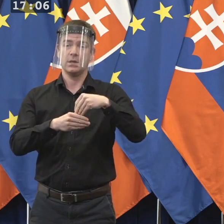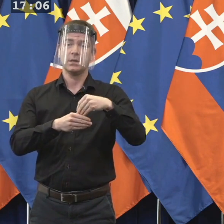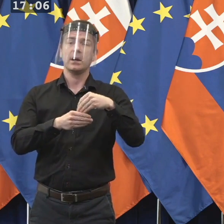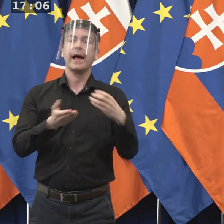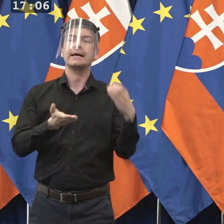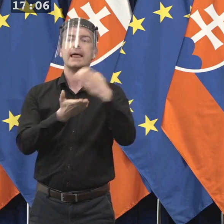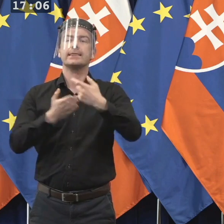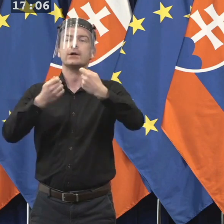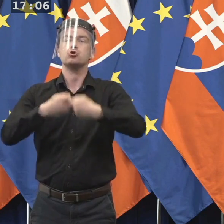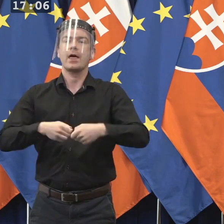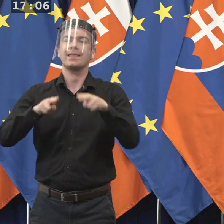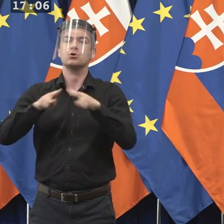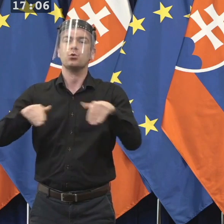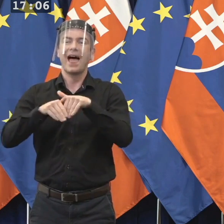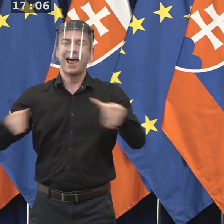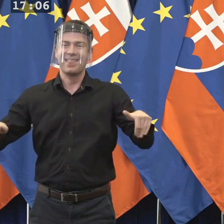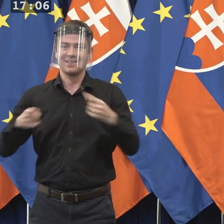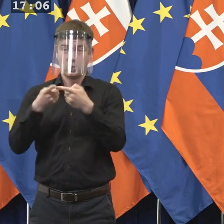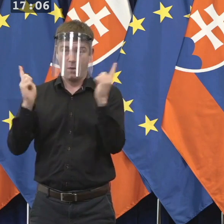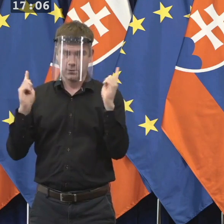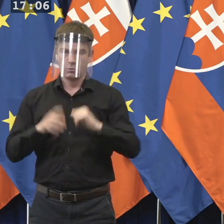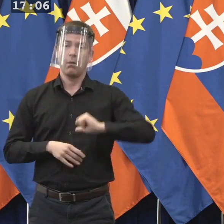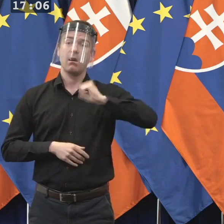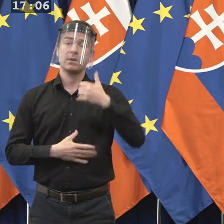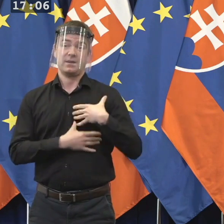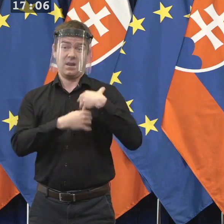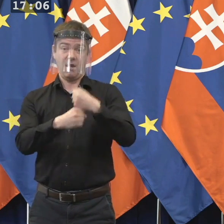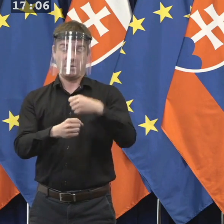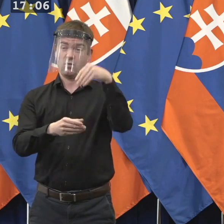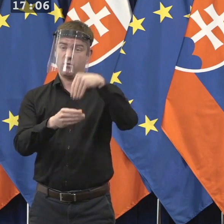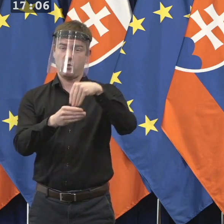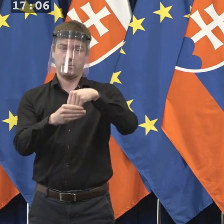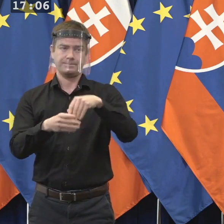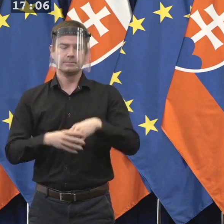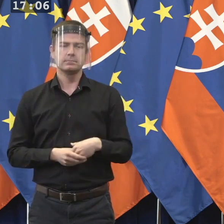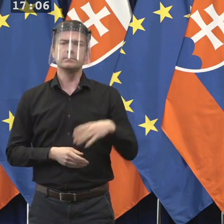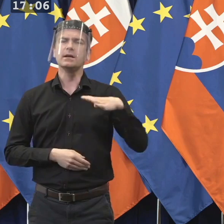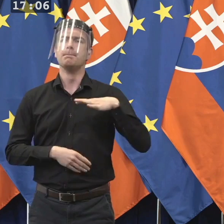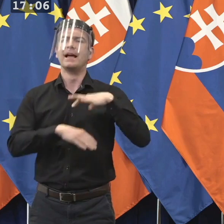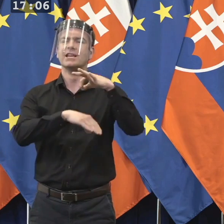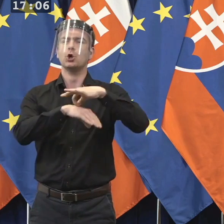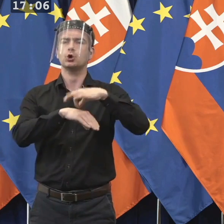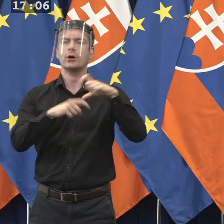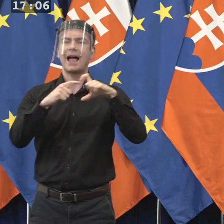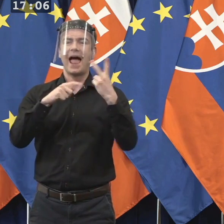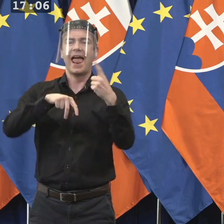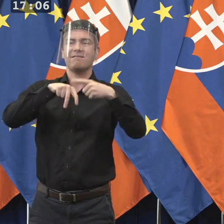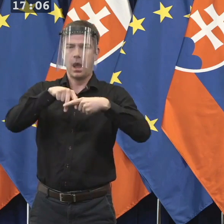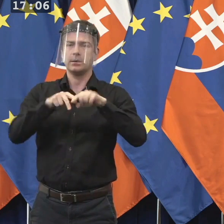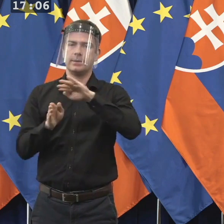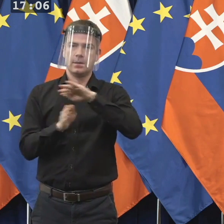Prvý bol návrh na vymenovanie pani doktorky Evy Mišikovej